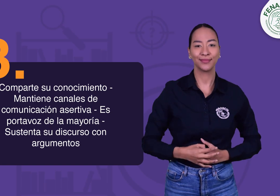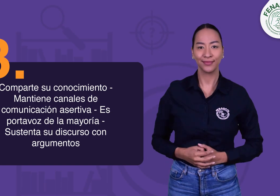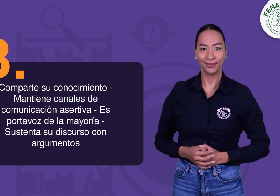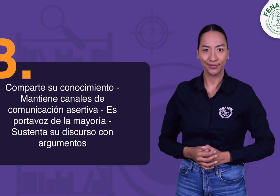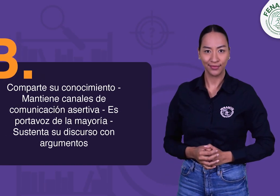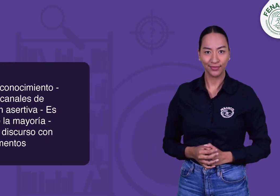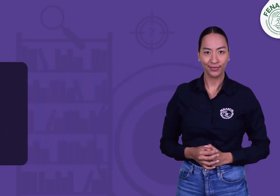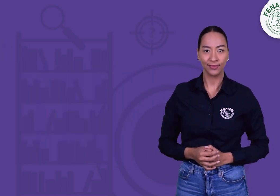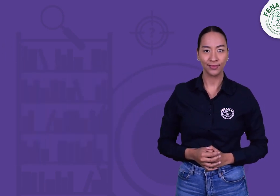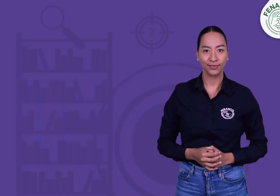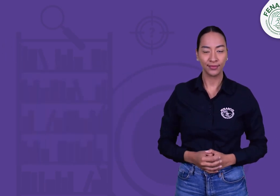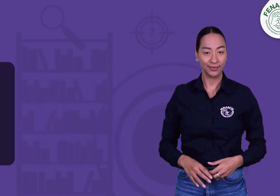C.